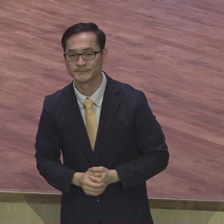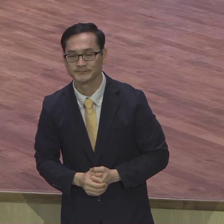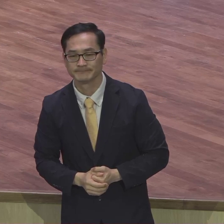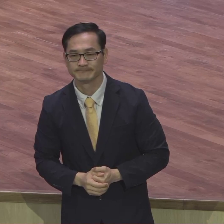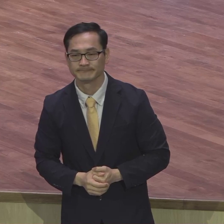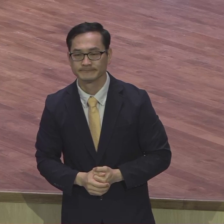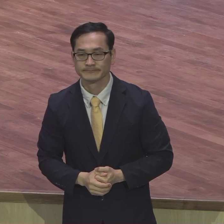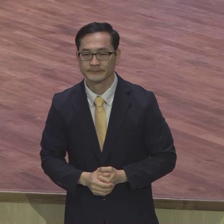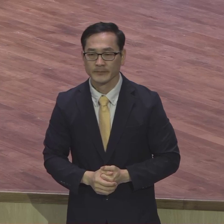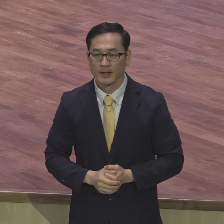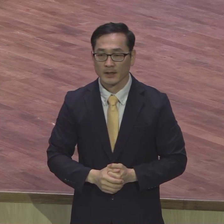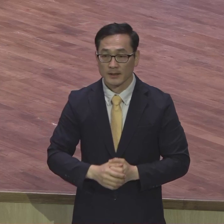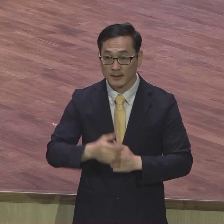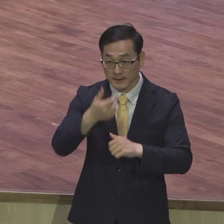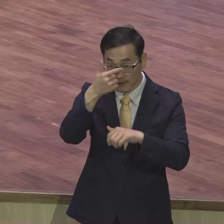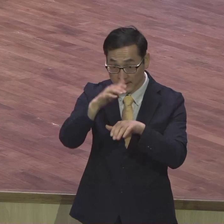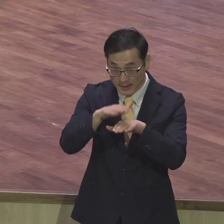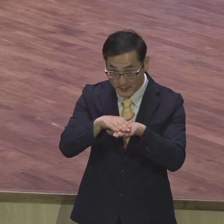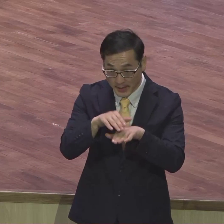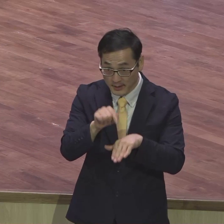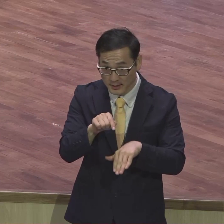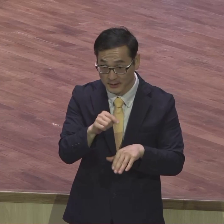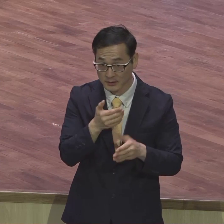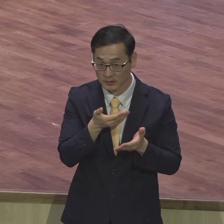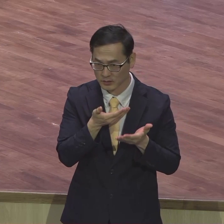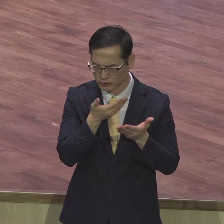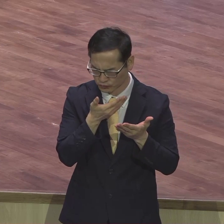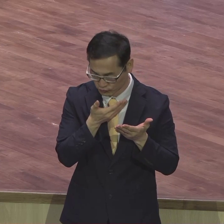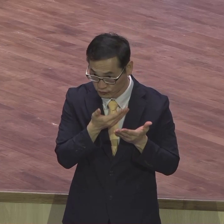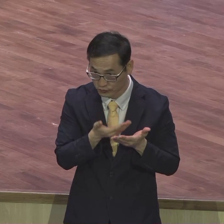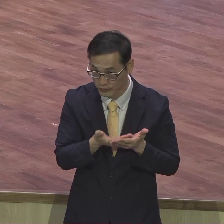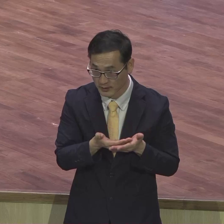예배가 아주 중요하죠 예배가 이끄는 삶